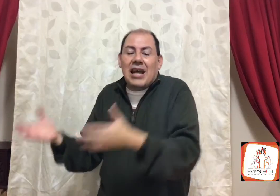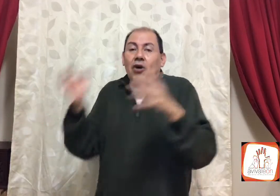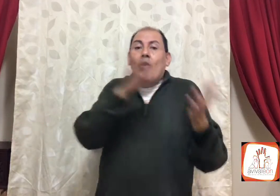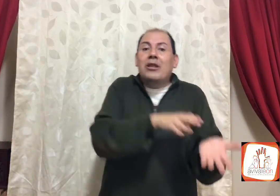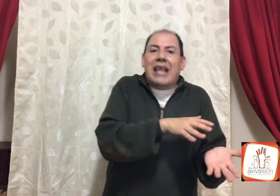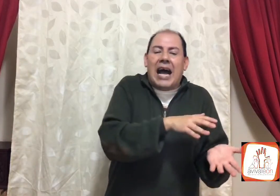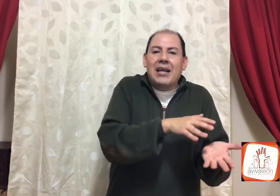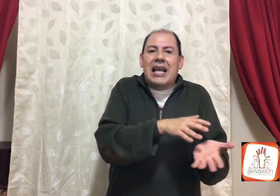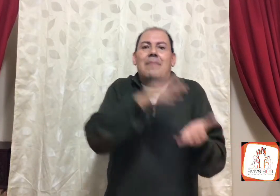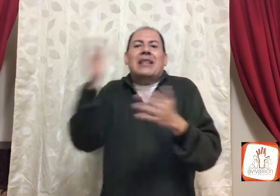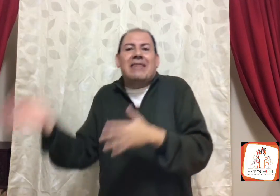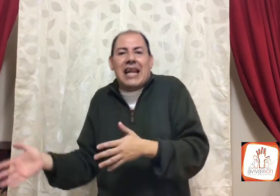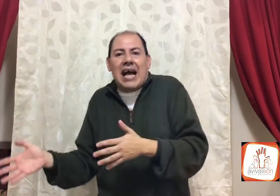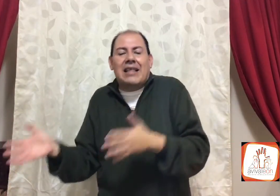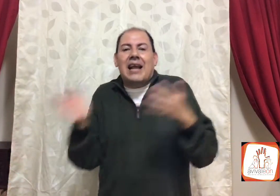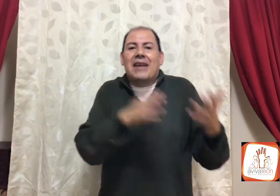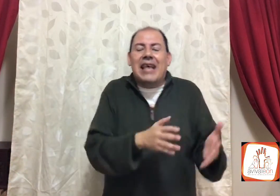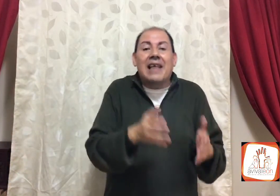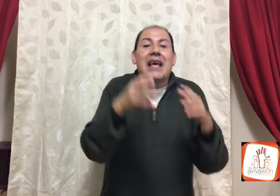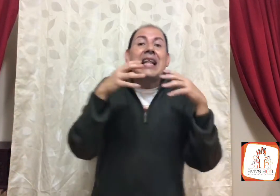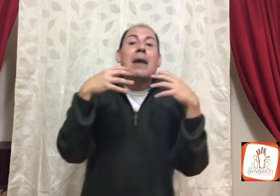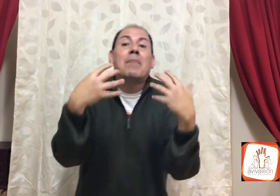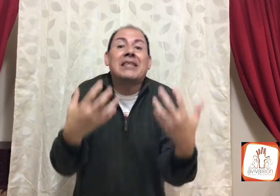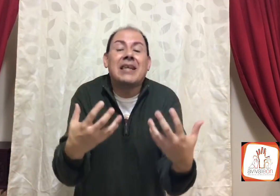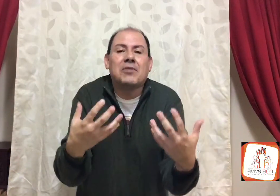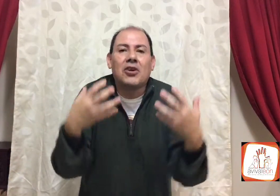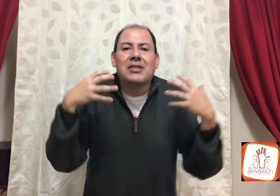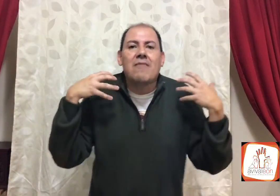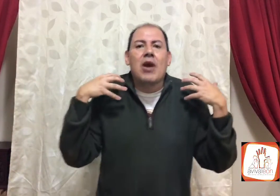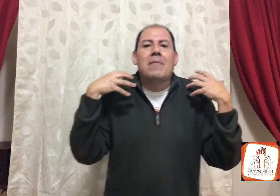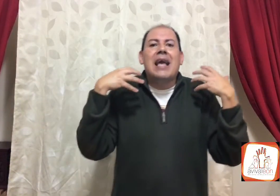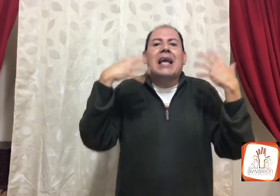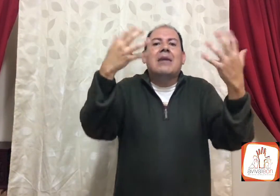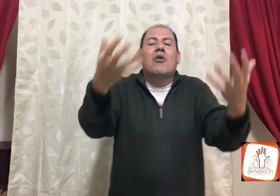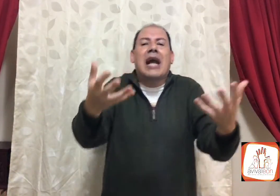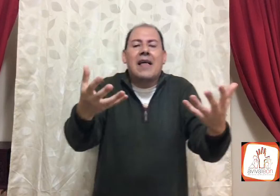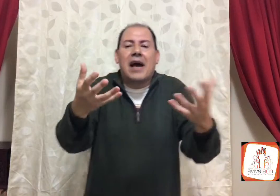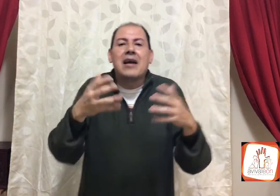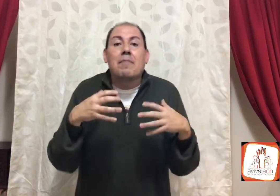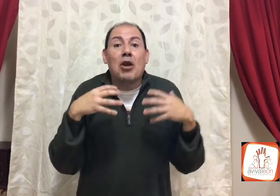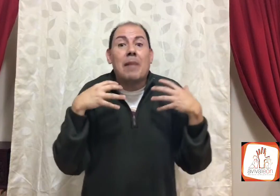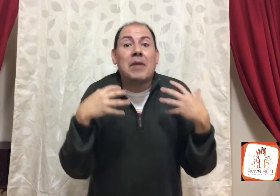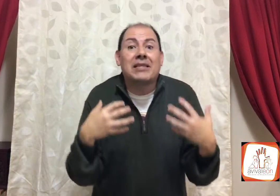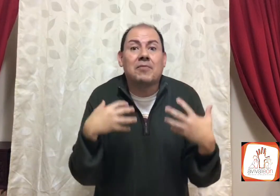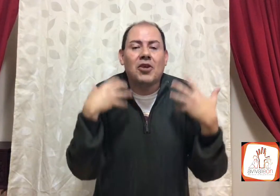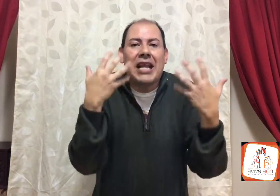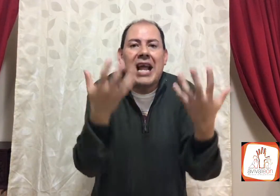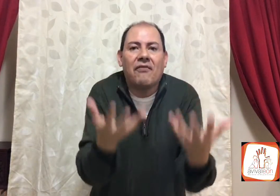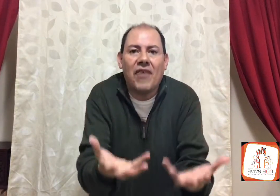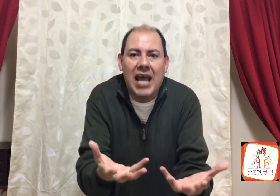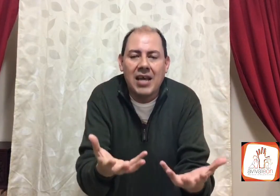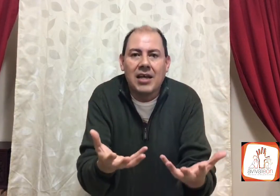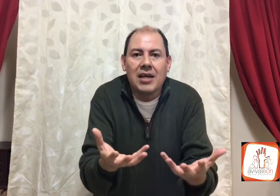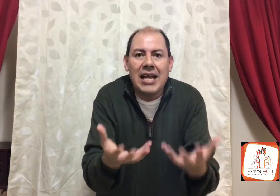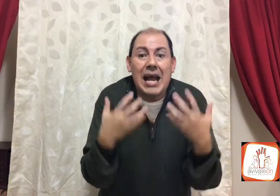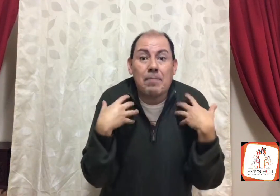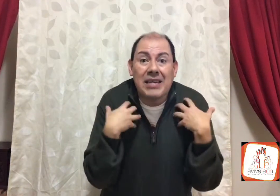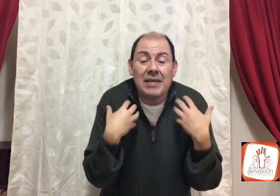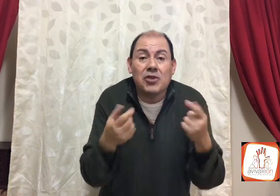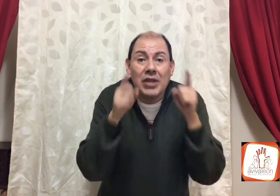está oculta, y la mentira, da la verdad, la percepción, se vuelve equivocada, pero la percepción, en la fe, la percepción,